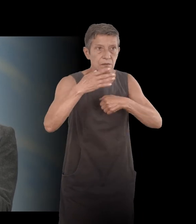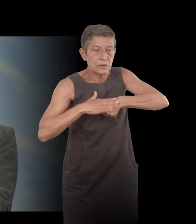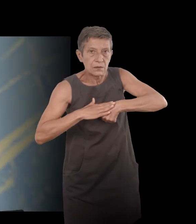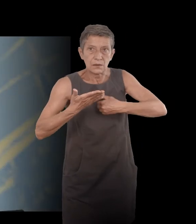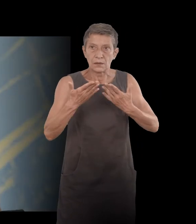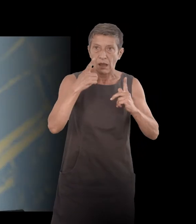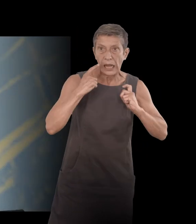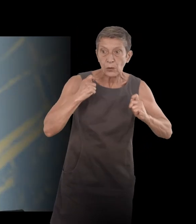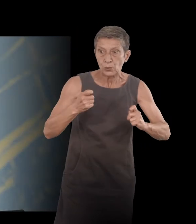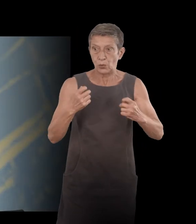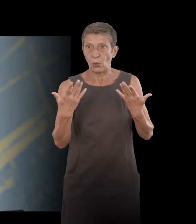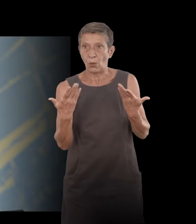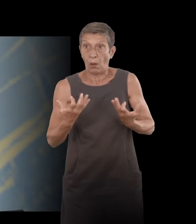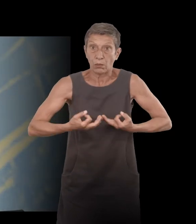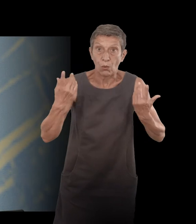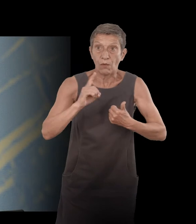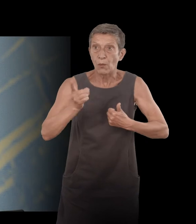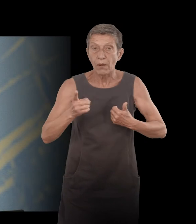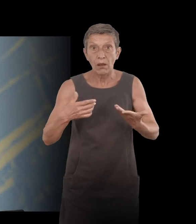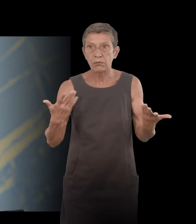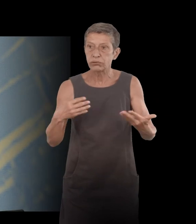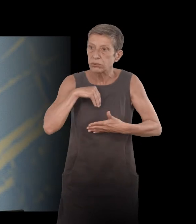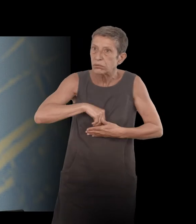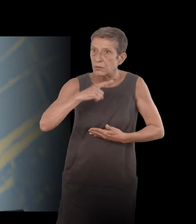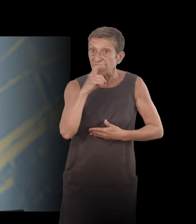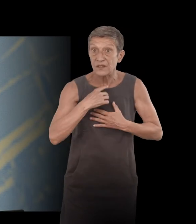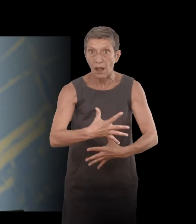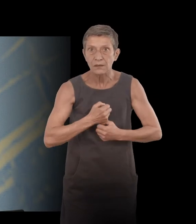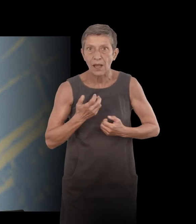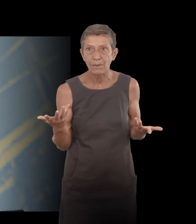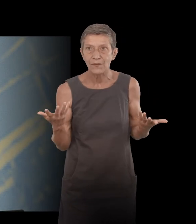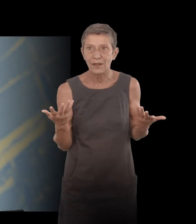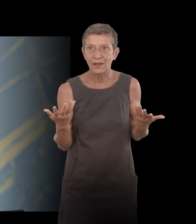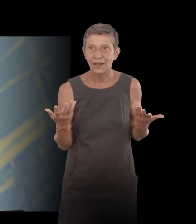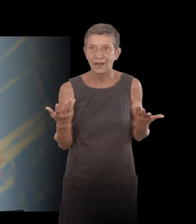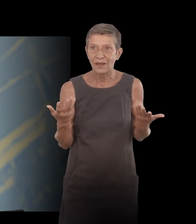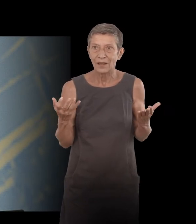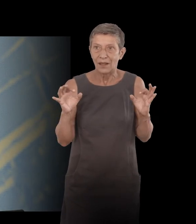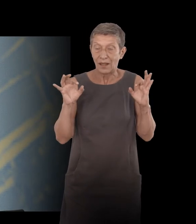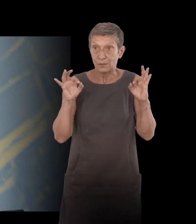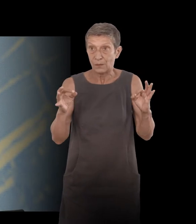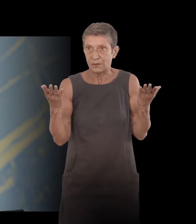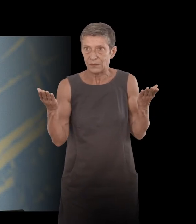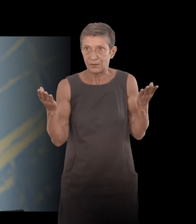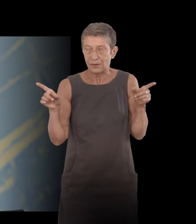forcer, et c'est insupportable. Et donc, on est pris entre ces deux pôles.